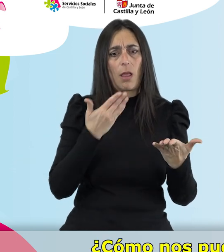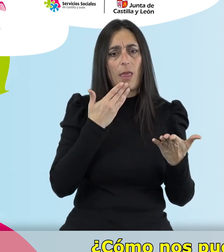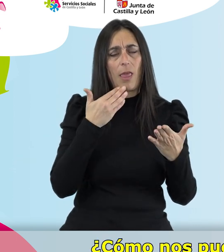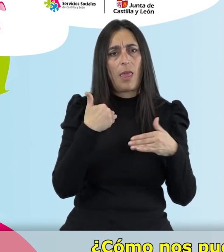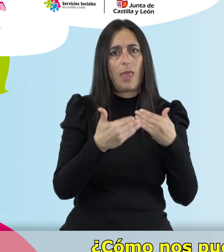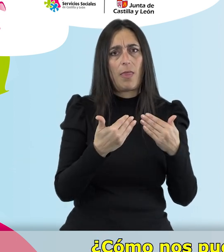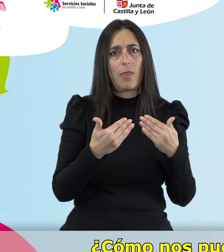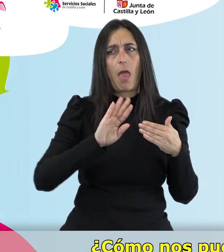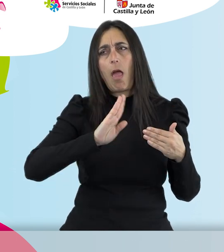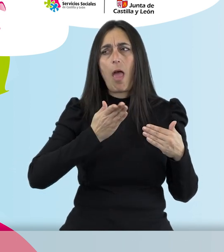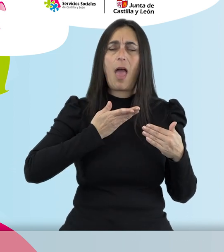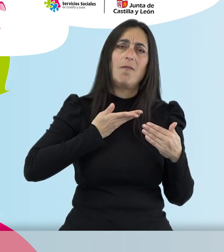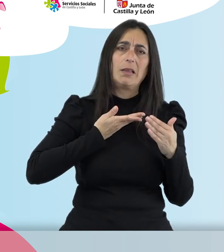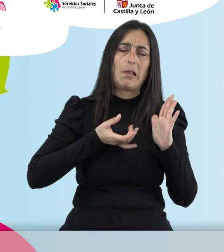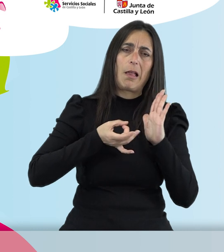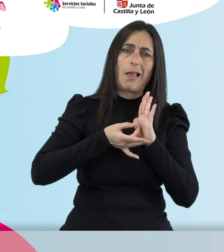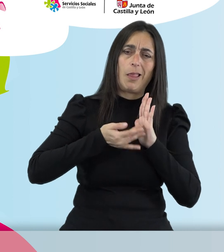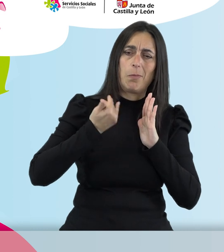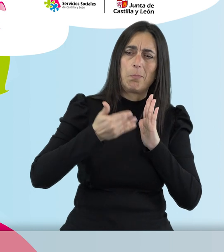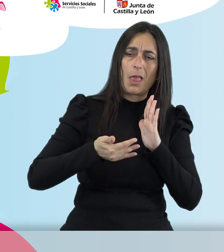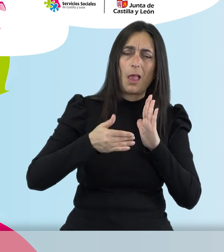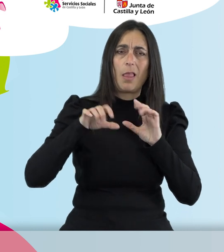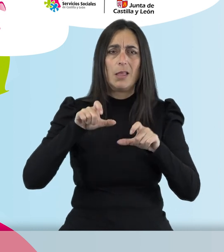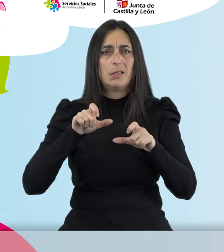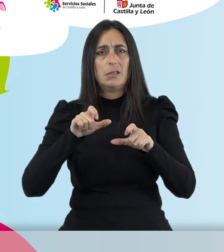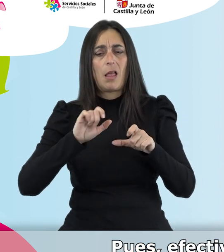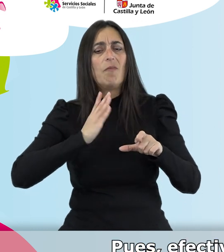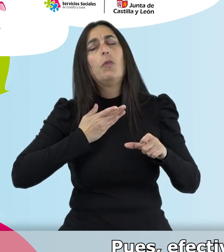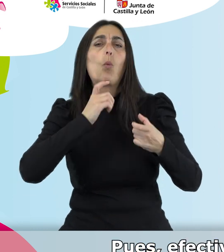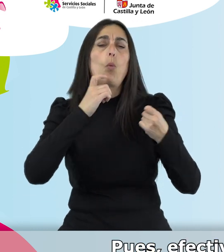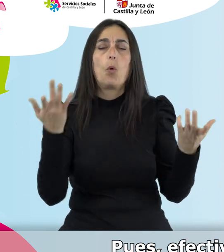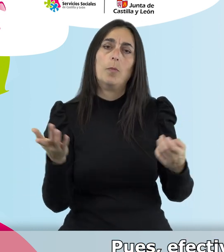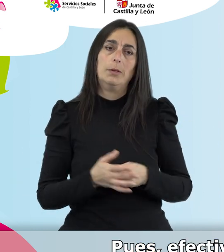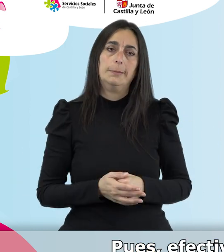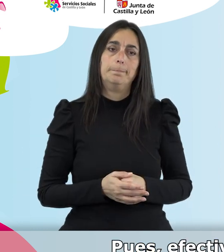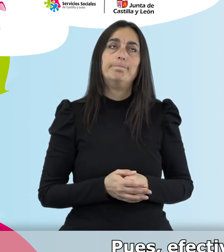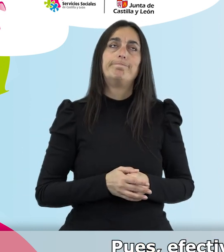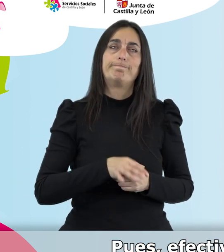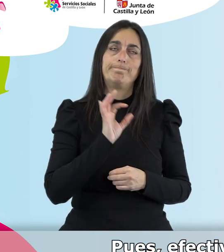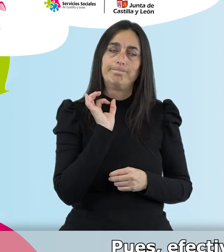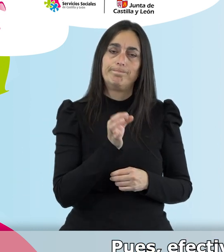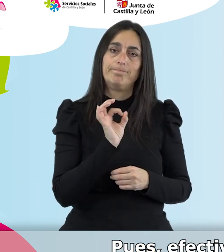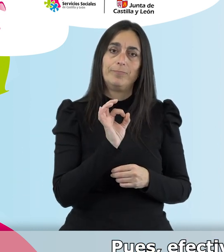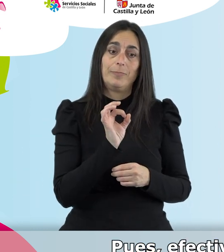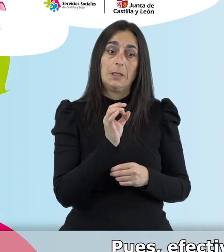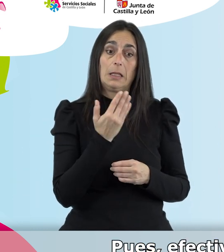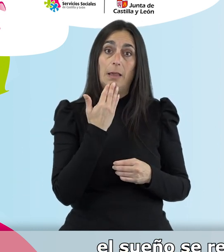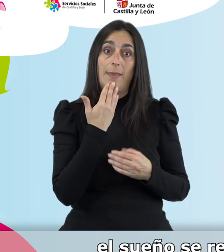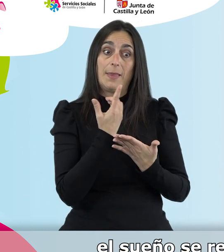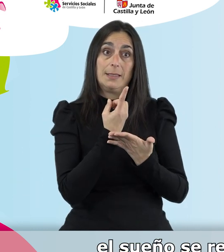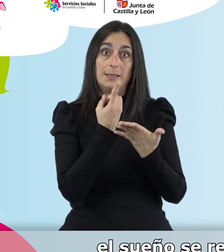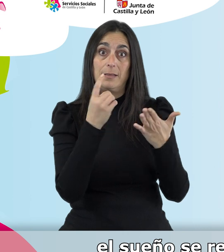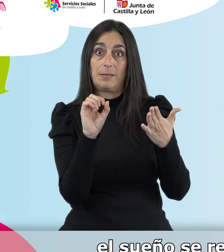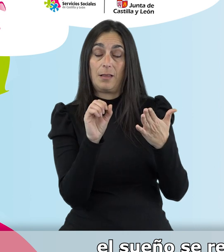afectar la mala calidad del sueño o el descanso inapropiado? Pues, efectivamente, a partir de los 60 años,